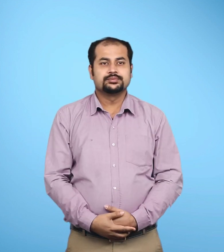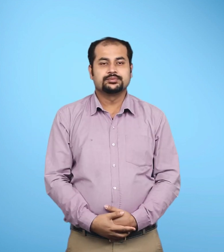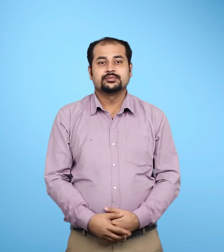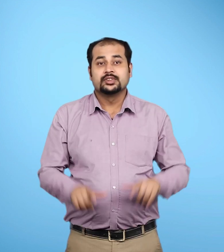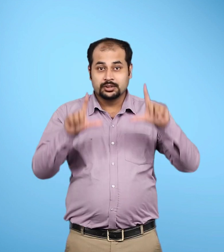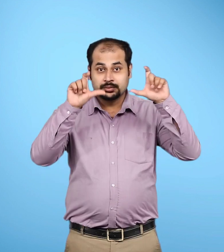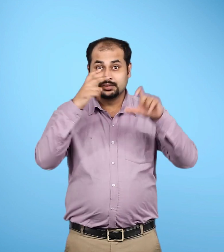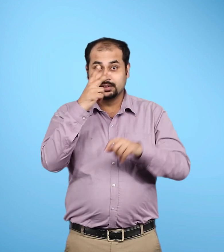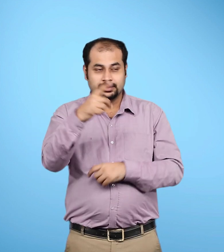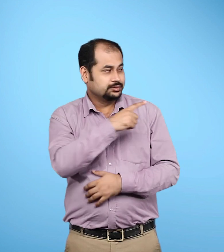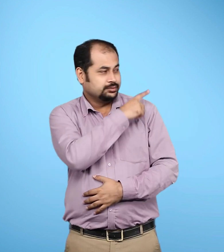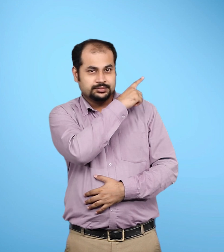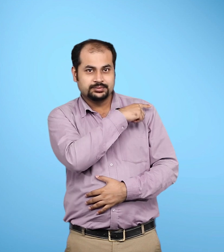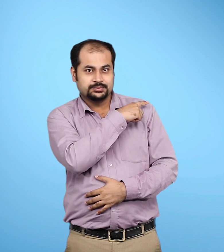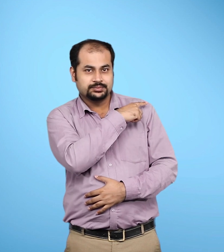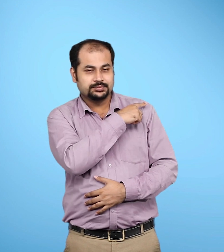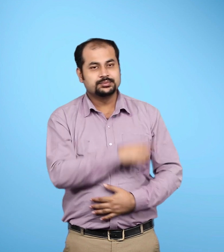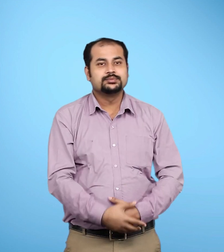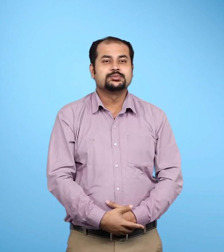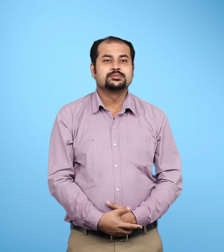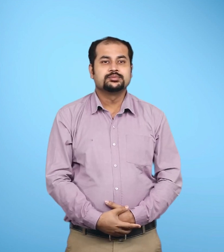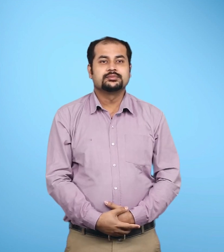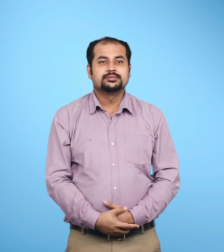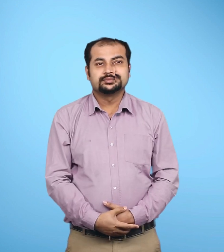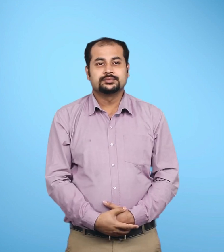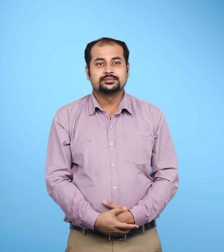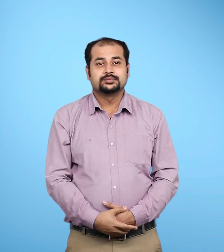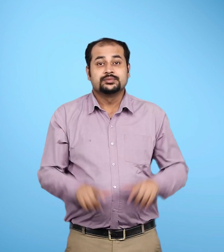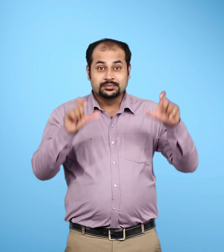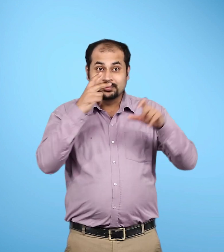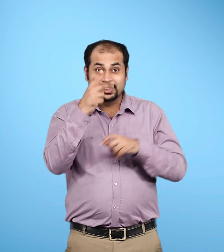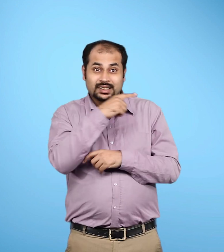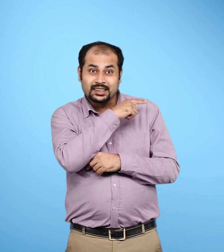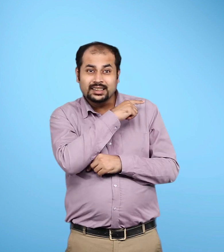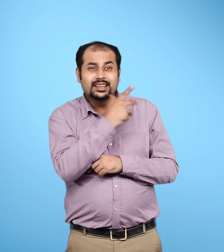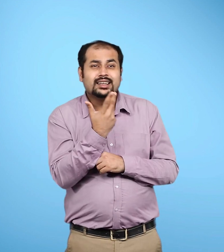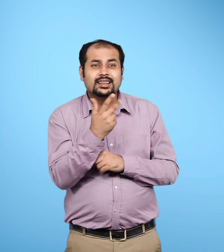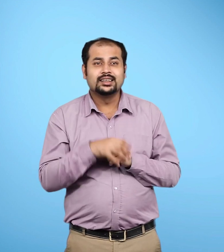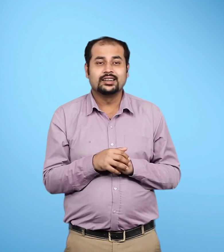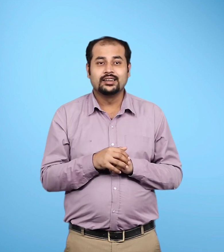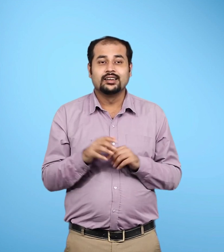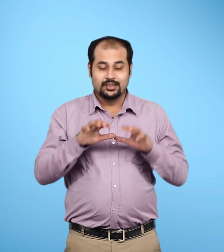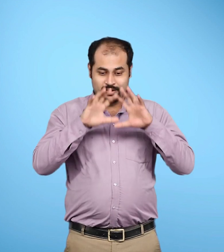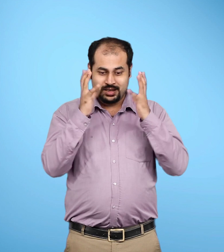इस प्रिष्ठ पर एक चित्र दिया गया है इस चित्र में अंतरिक्ष से लिया गया